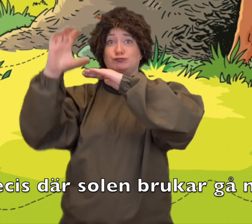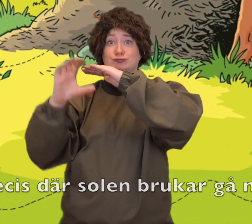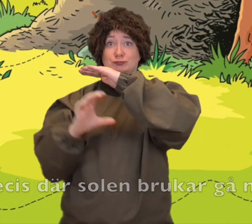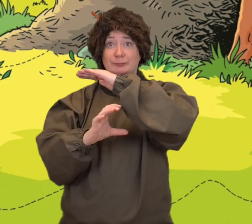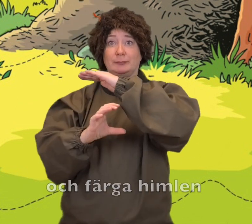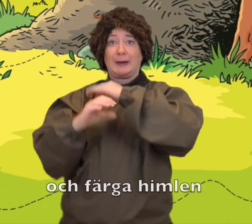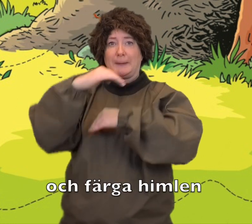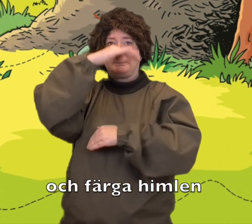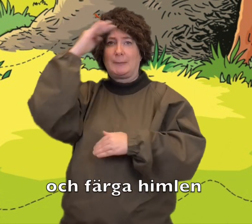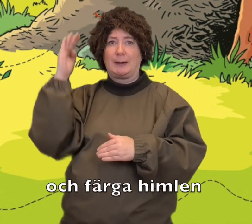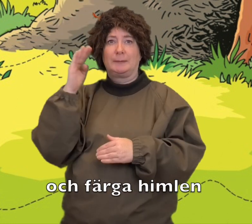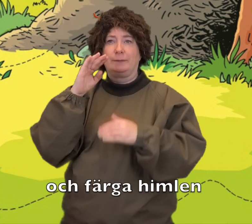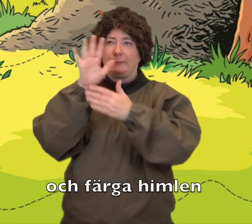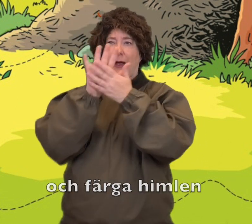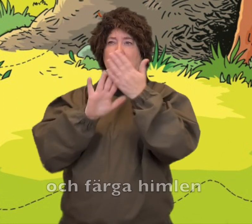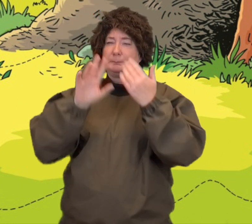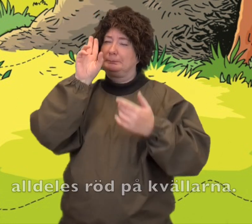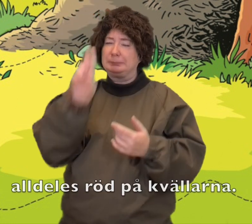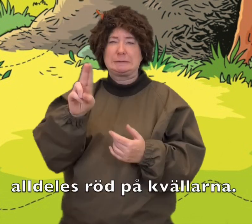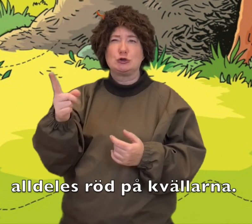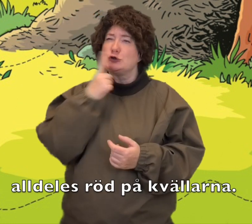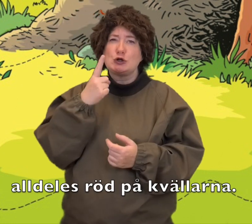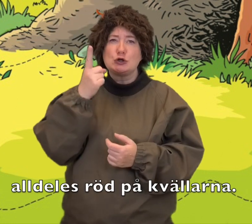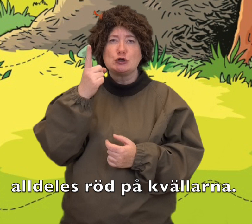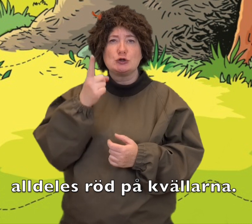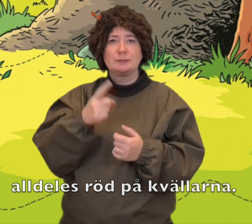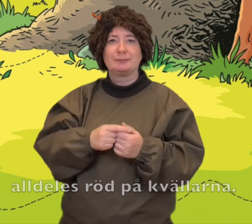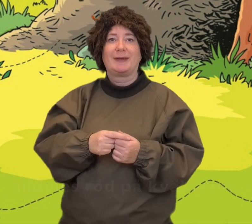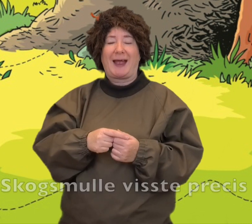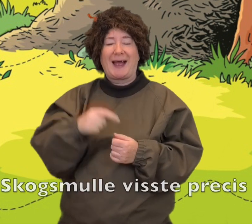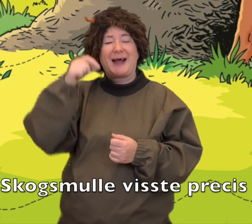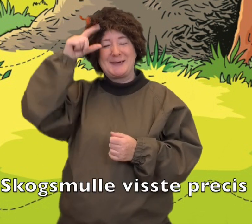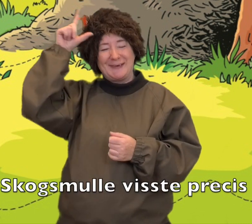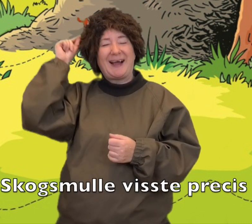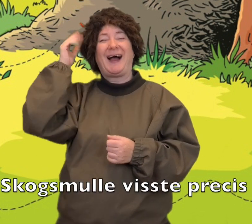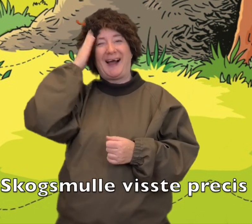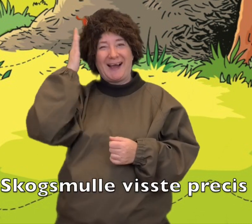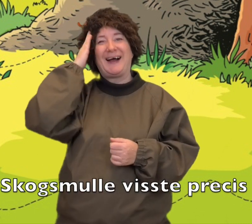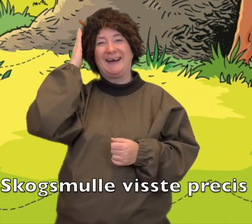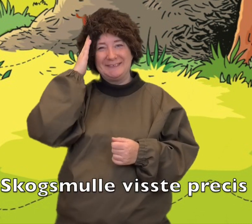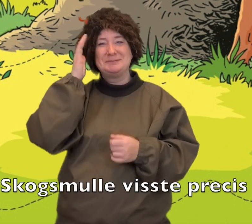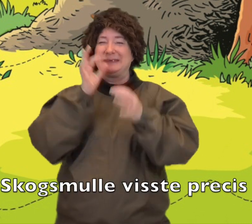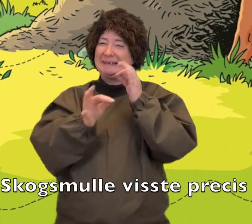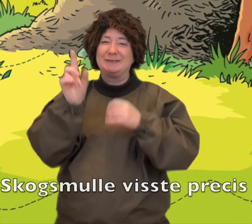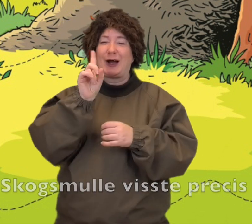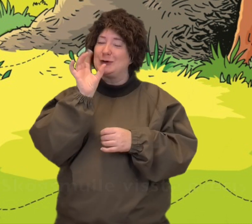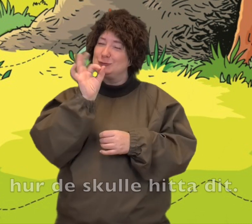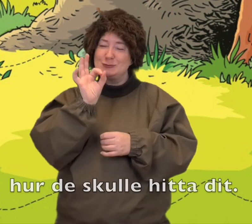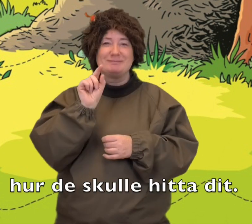och färga himlen alldeles röd på kvällarna. Skogsmulle visste precis hur de